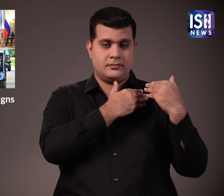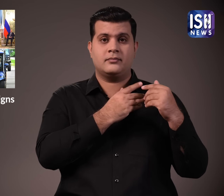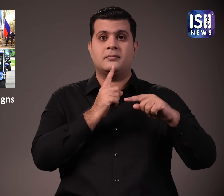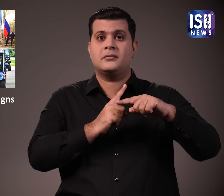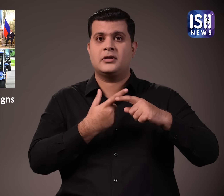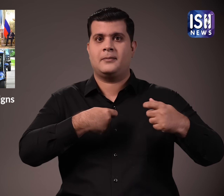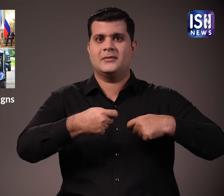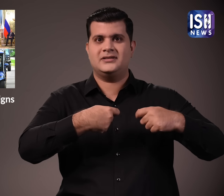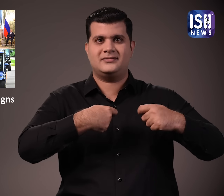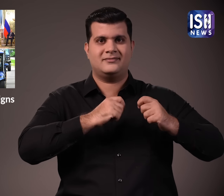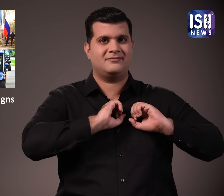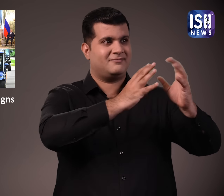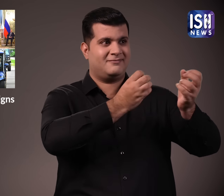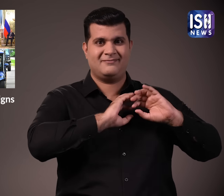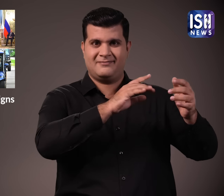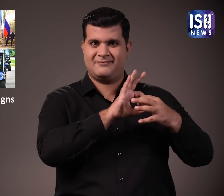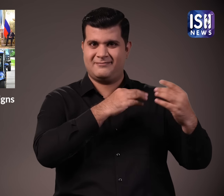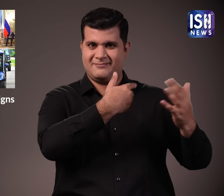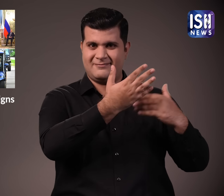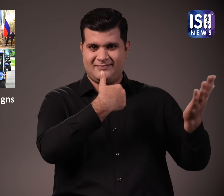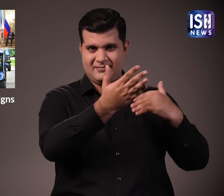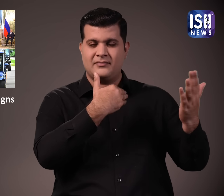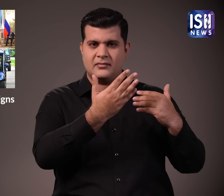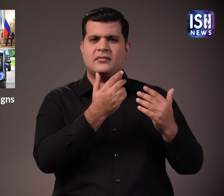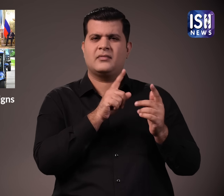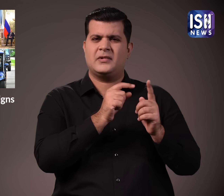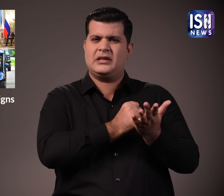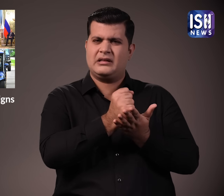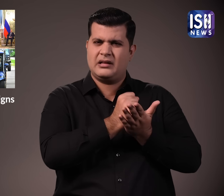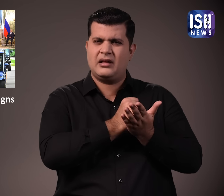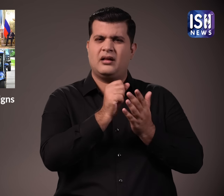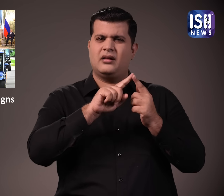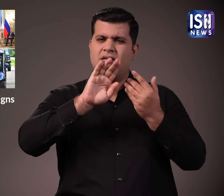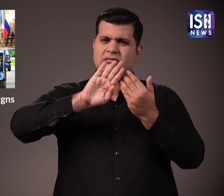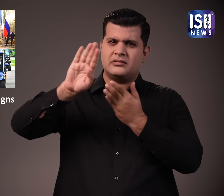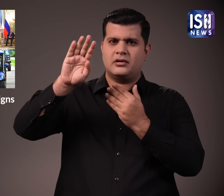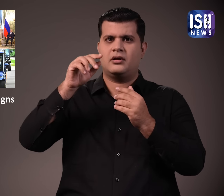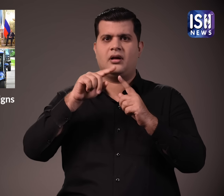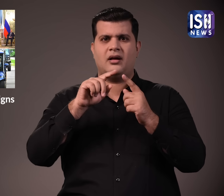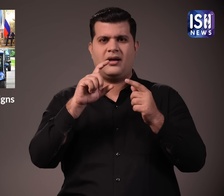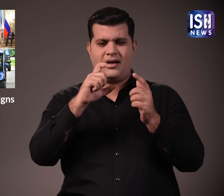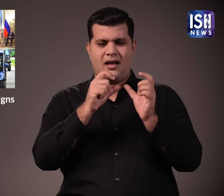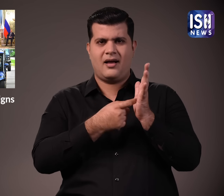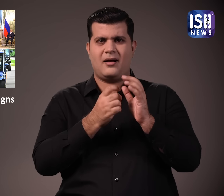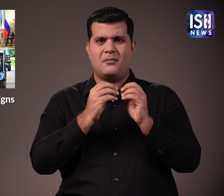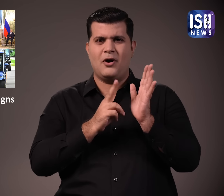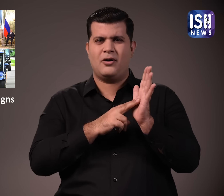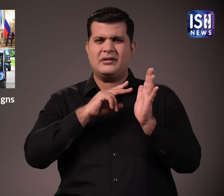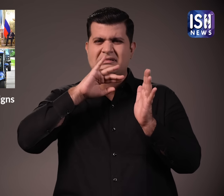वे देशों के बीच व्यापार से कम कार्बन उत्सरजन भी सुनिश्चित करेंगे और